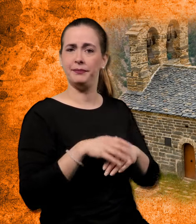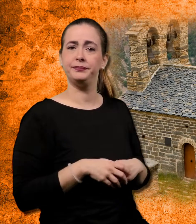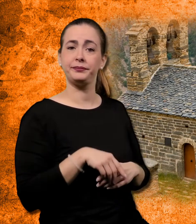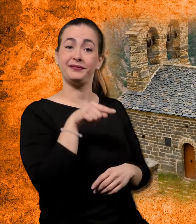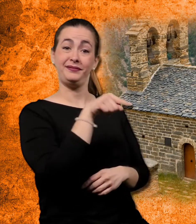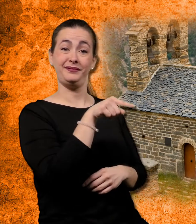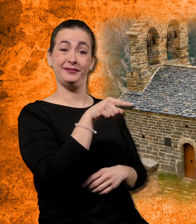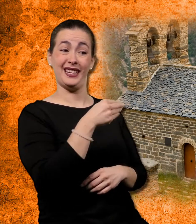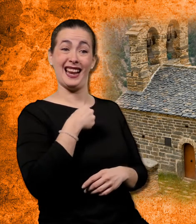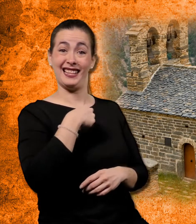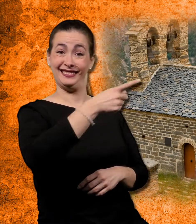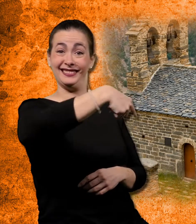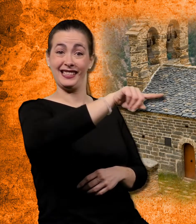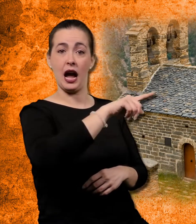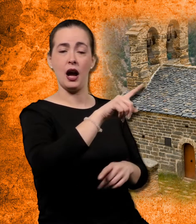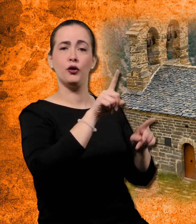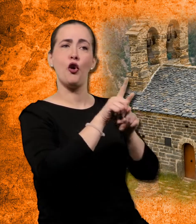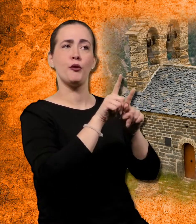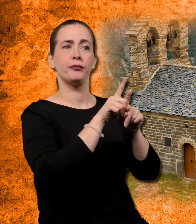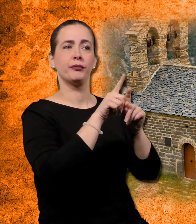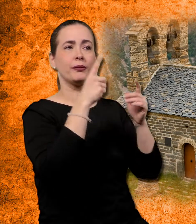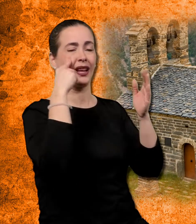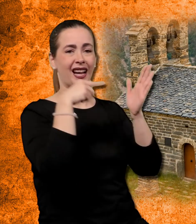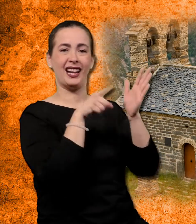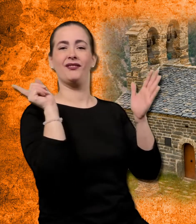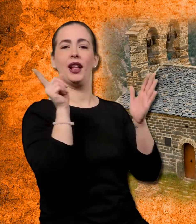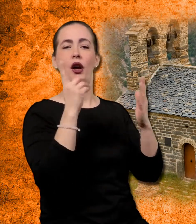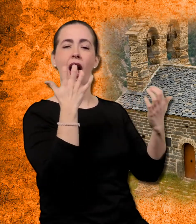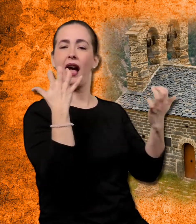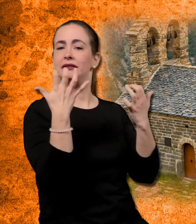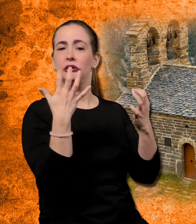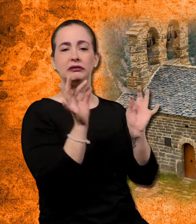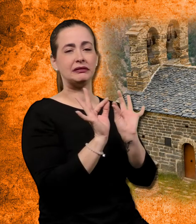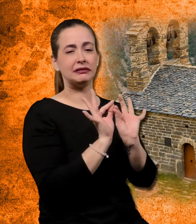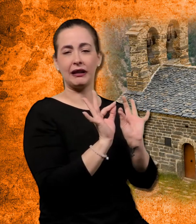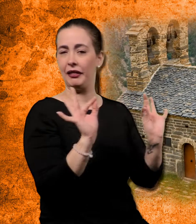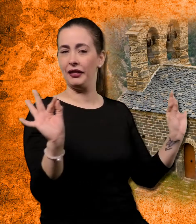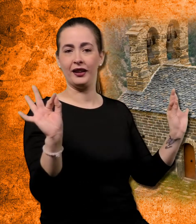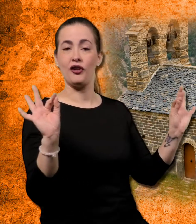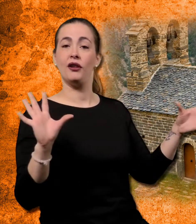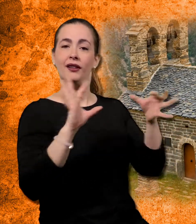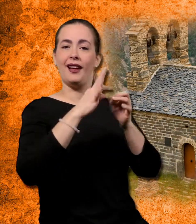esglésies són els reflexes artístics d'una societat austera lligada a l'entorn natural i fortament jerarquitzada.